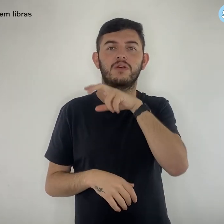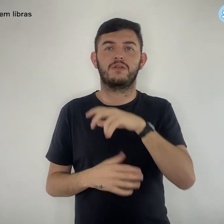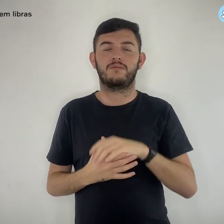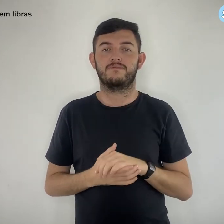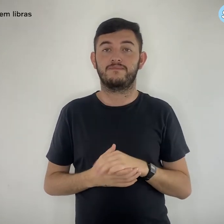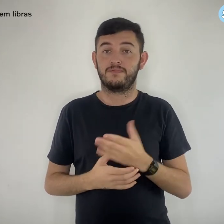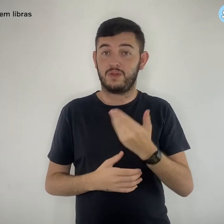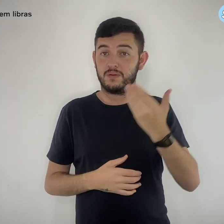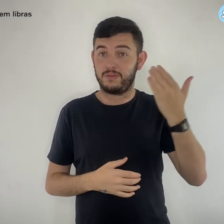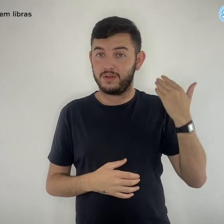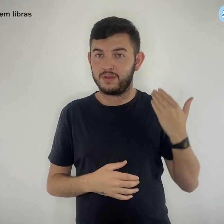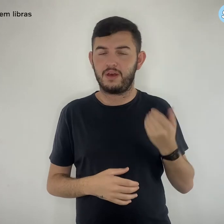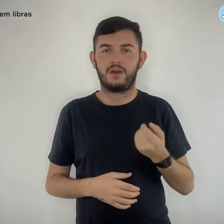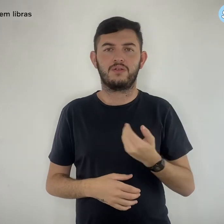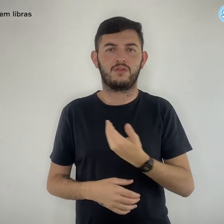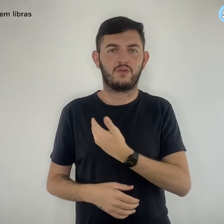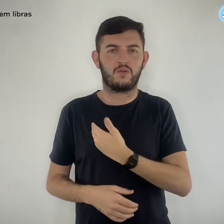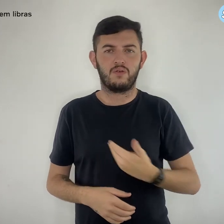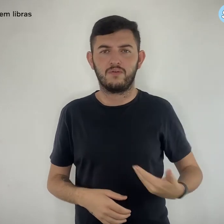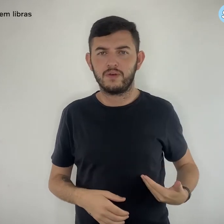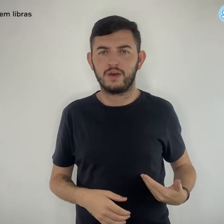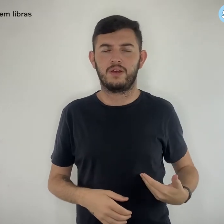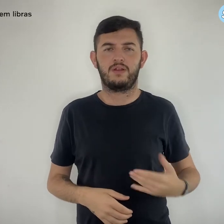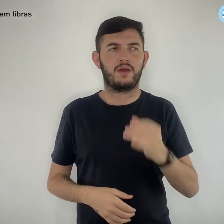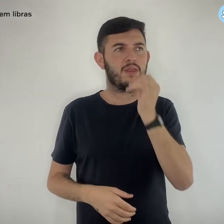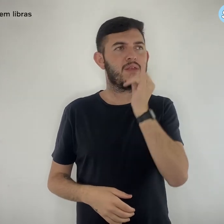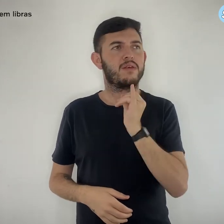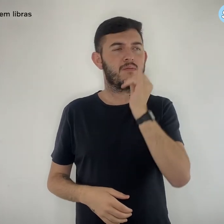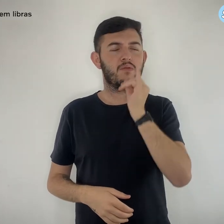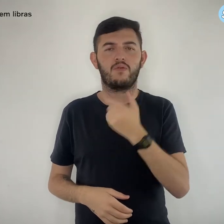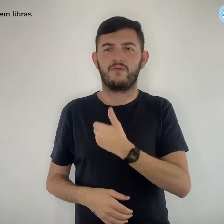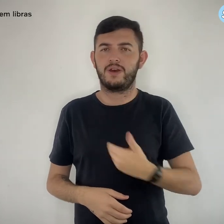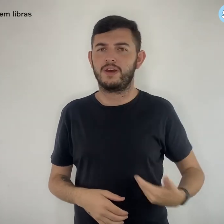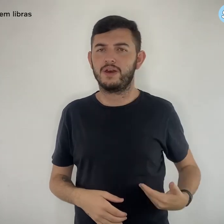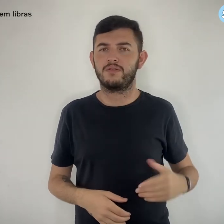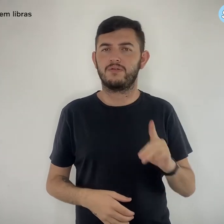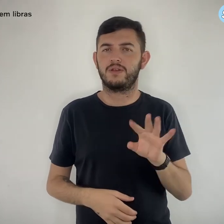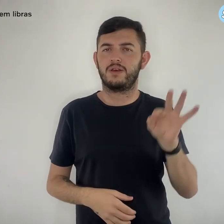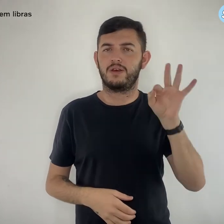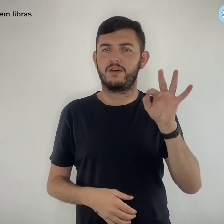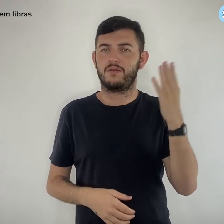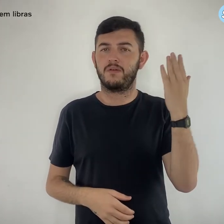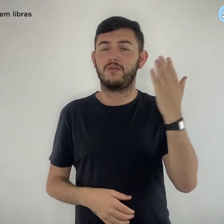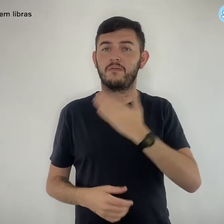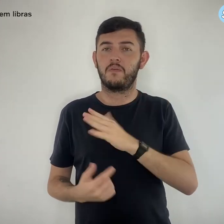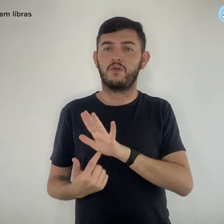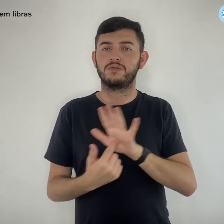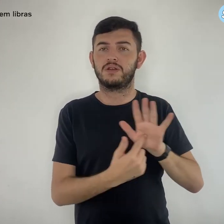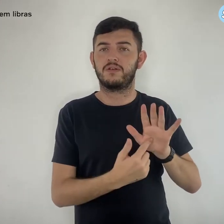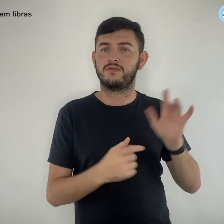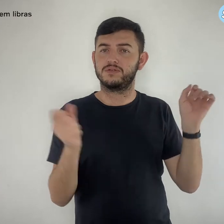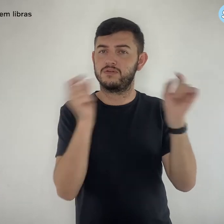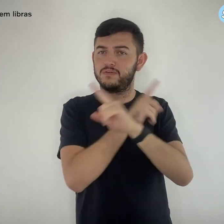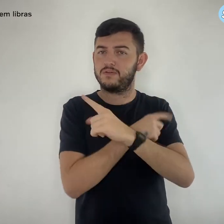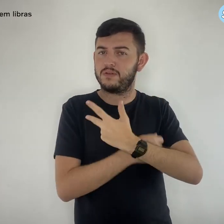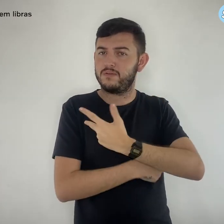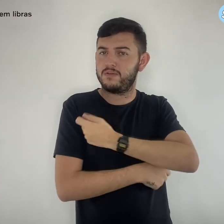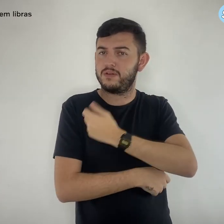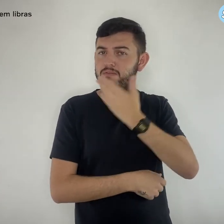Anteriormente, vários governos, a exemplo do governo do Distrito Federal, mostravam dificuldade na